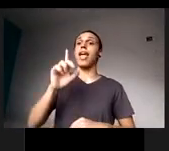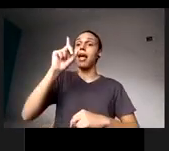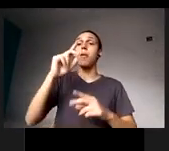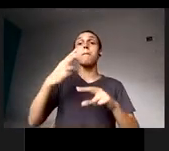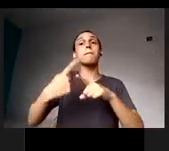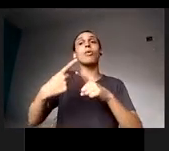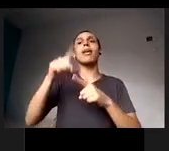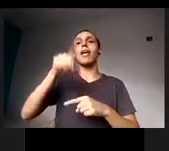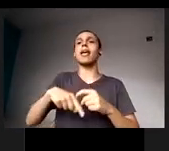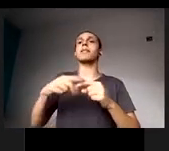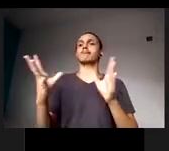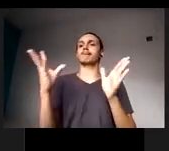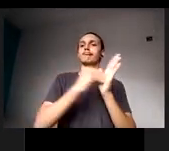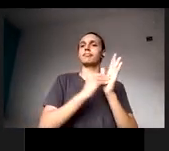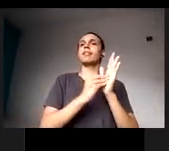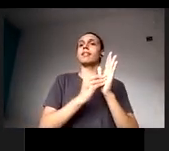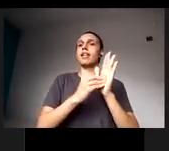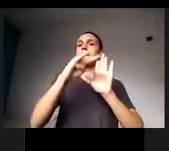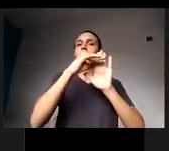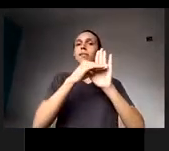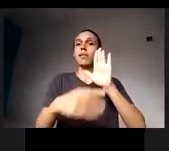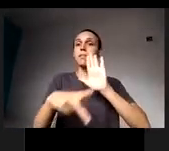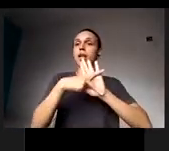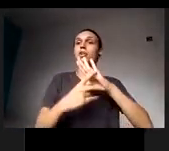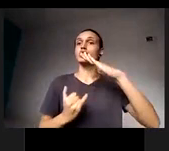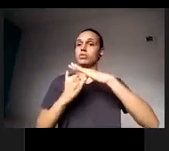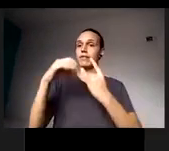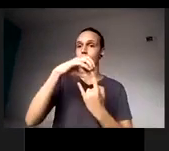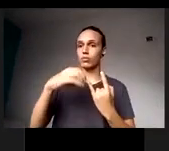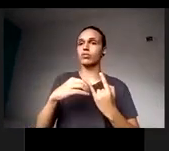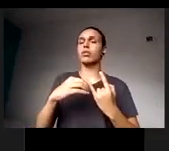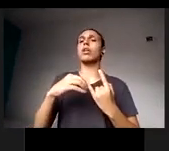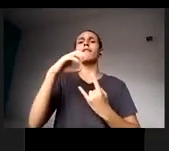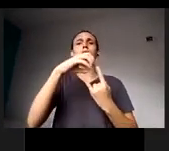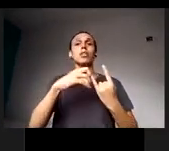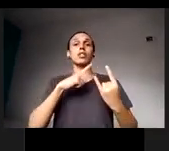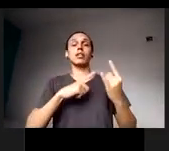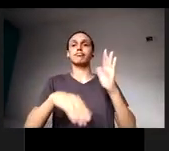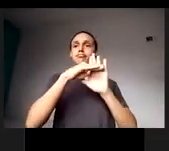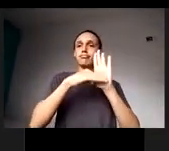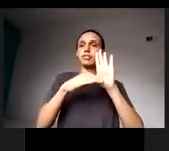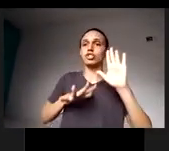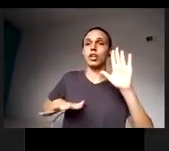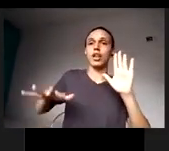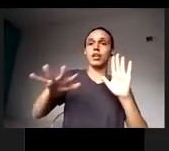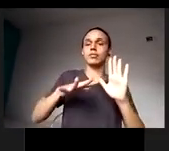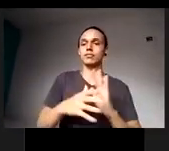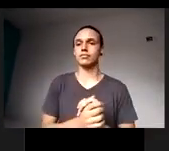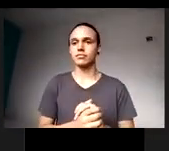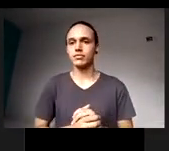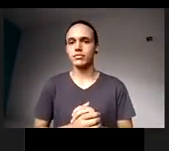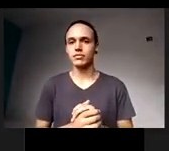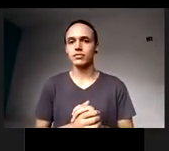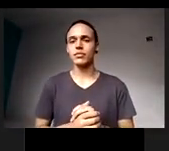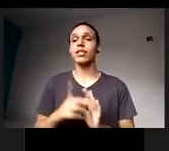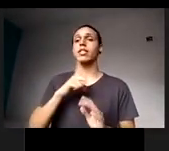né, a Fiocruz trabalha, eu sou diretrizes gerais, o Congresso Interno da Fiocruz, o oitavo Congresso Interno, que